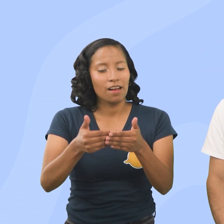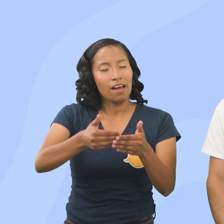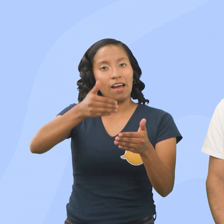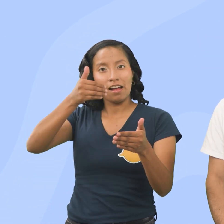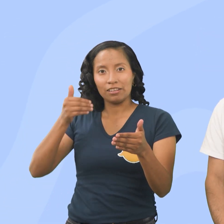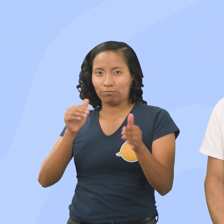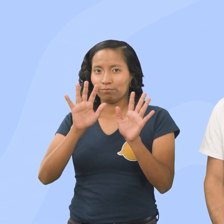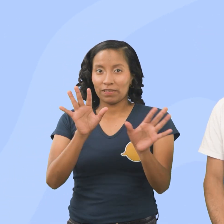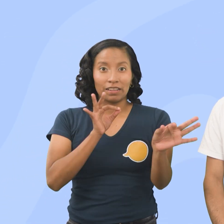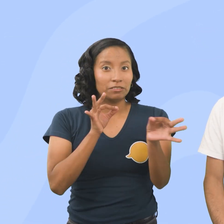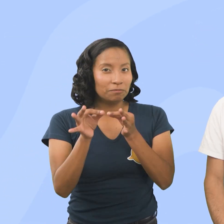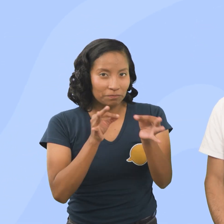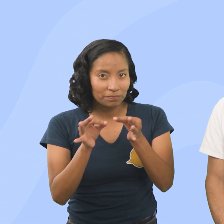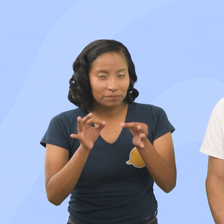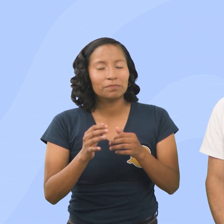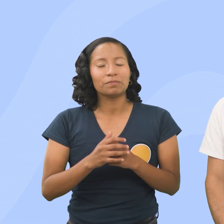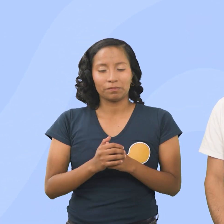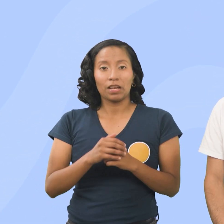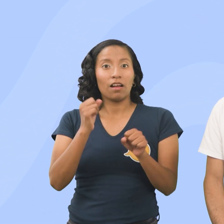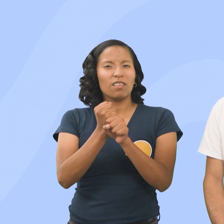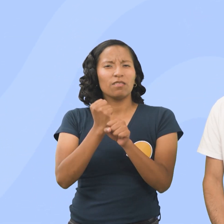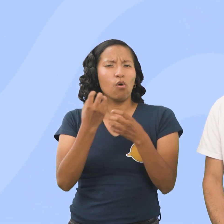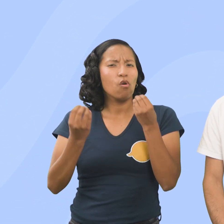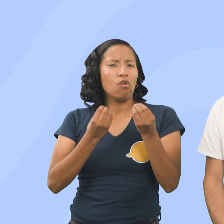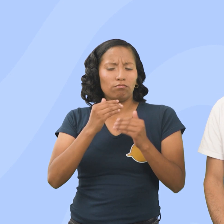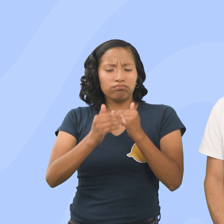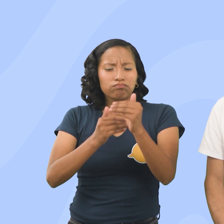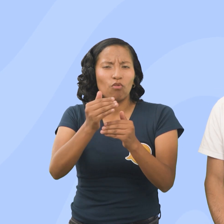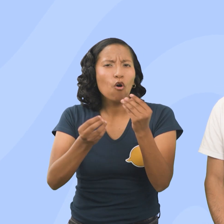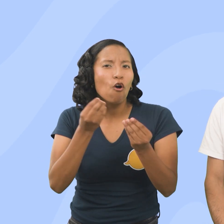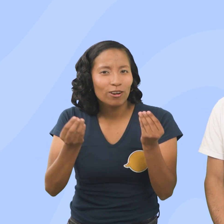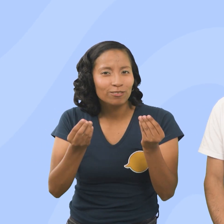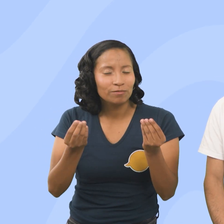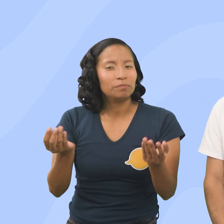Antes de continuar, quiero explicarles cómo vamos a ir trabajando